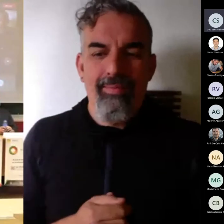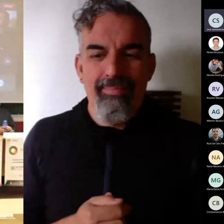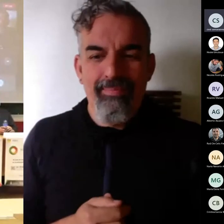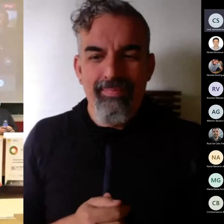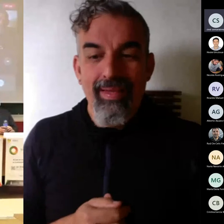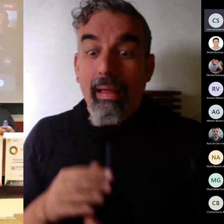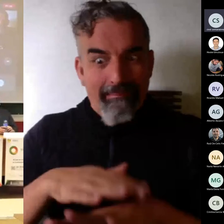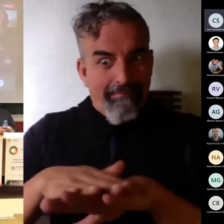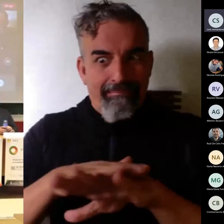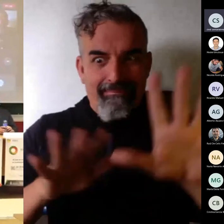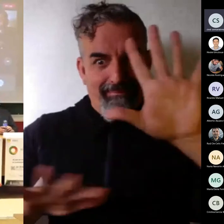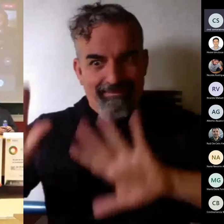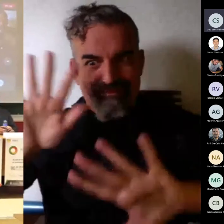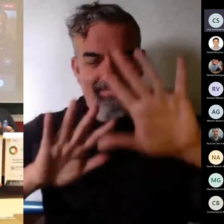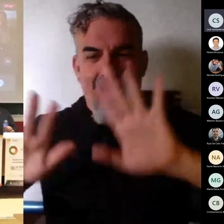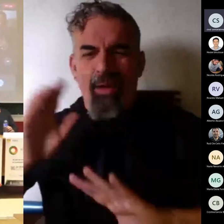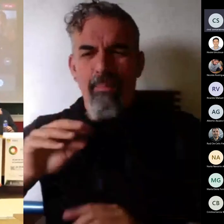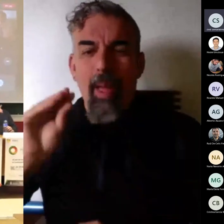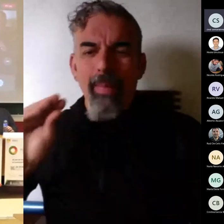me estoy liando